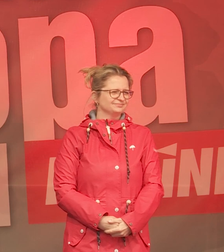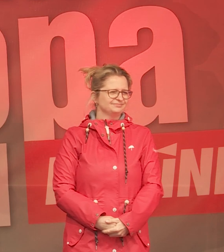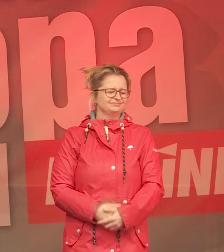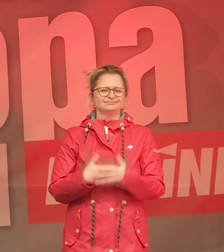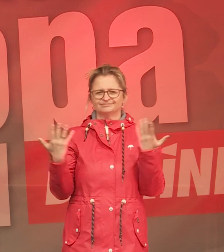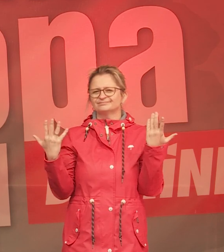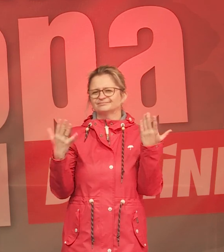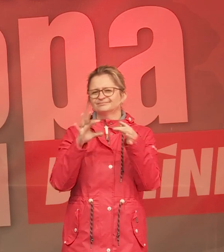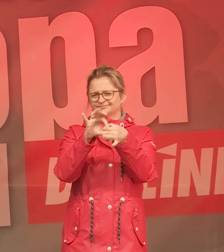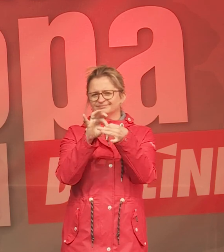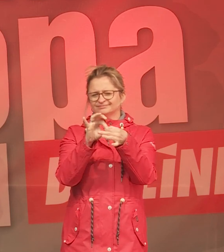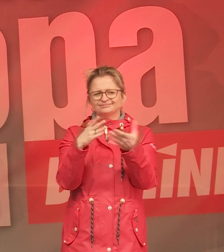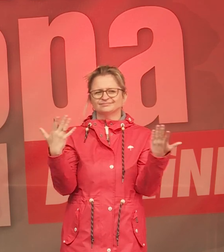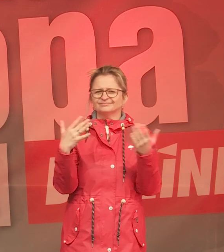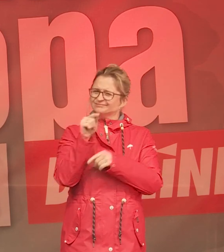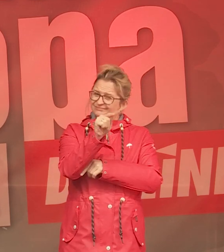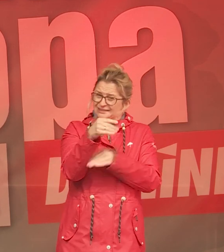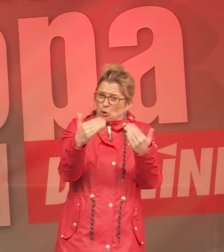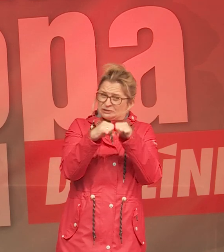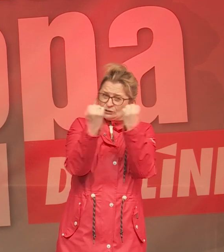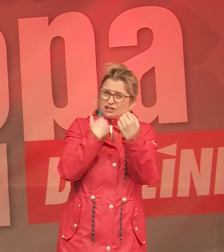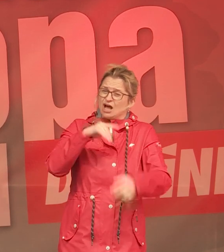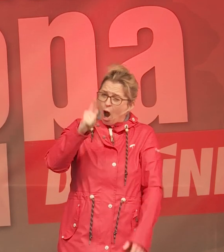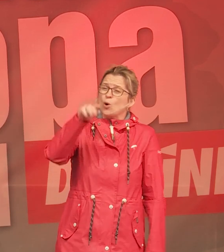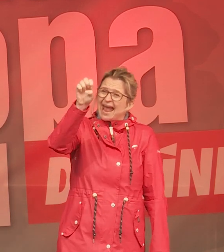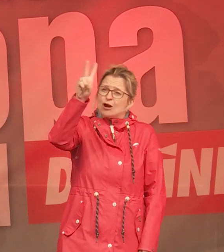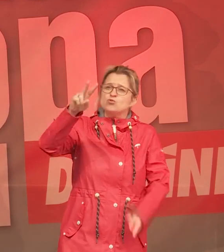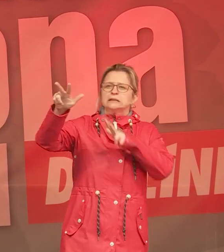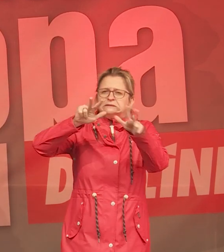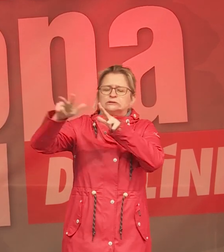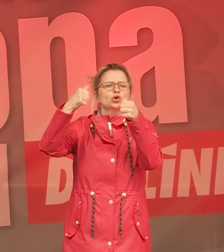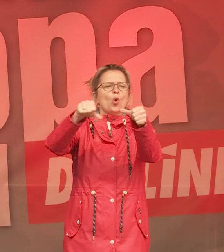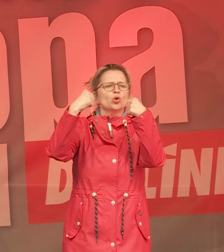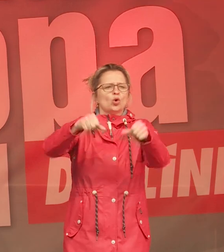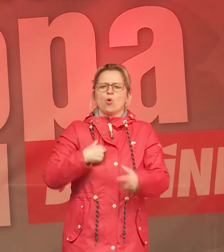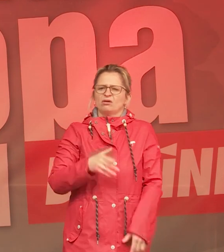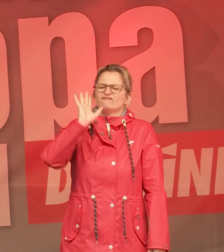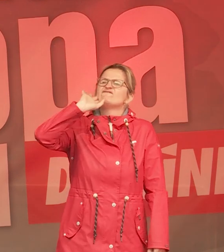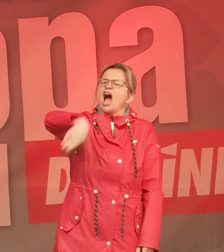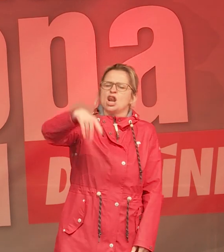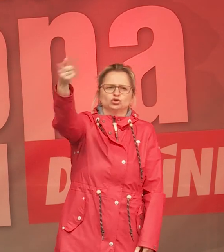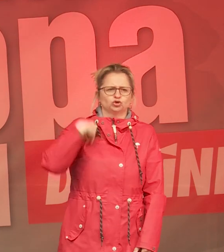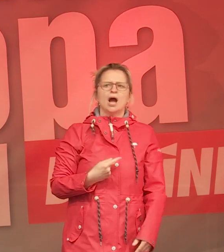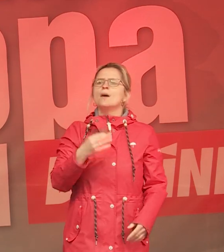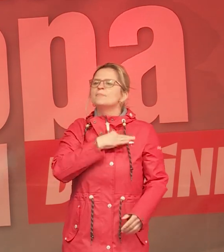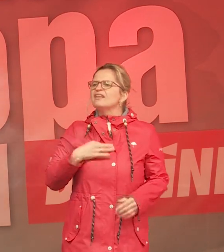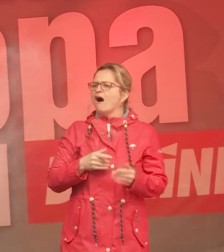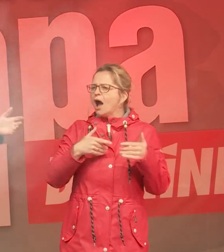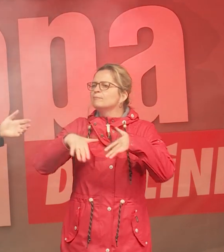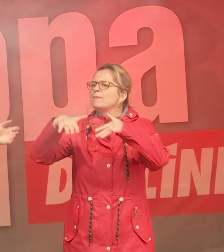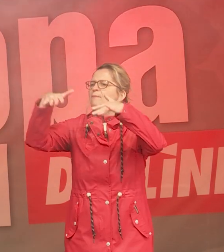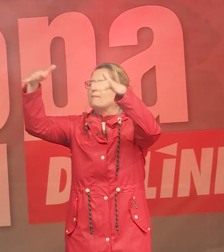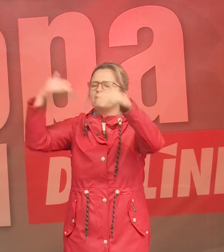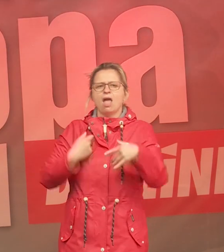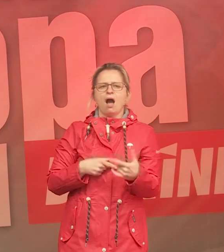Und auch da hat ja zum Beispiel die EU eben immer wieder in die falsche Richtung Druck ausgeübt, immer wieder in Richtung Privatisierung, auch